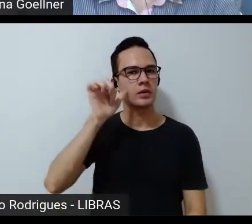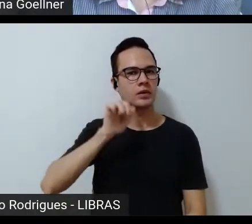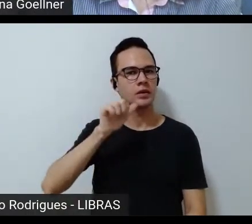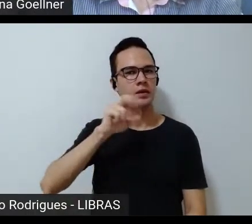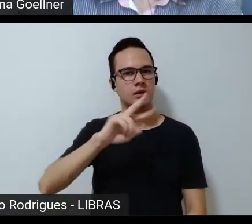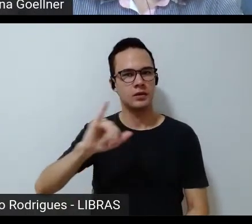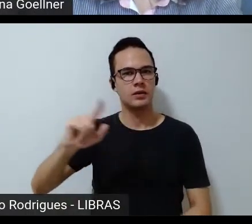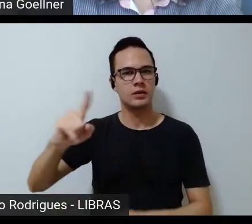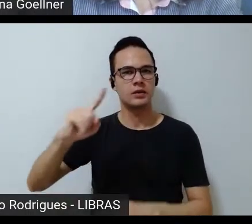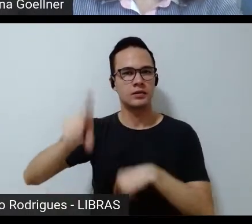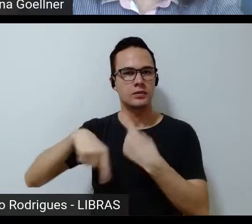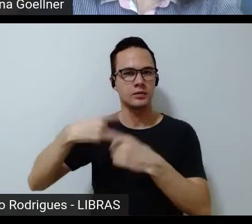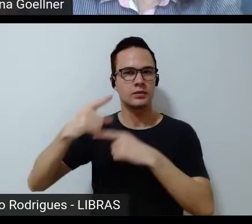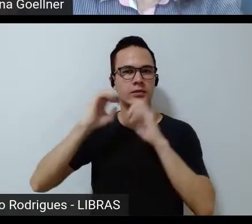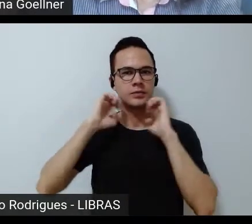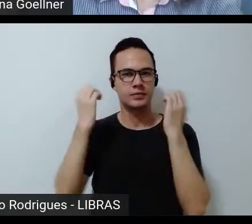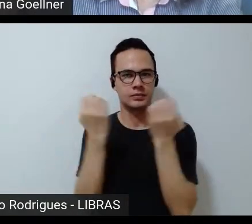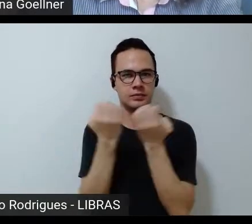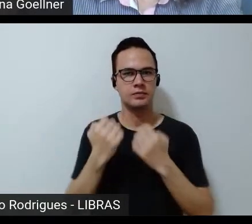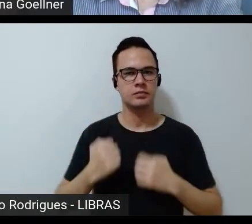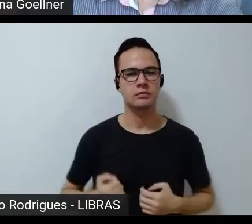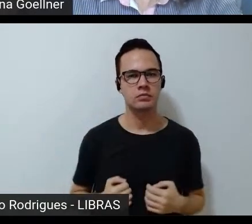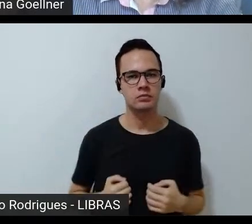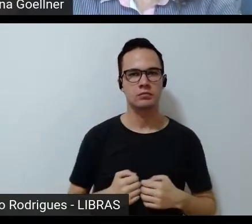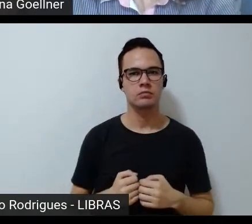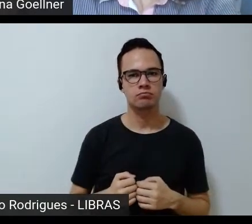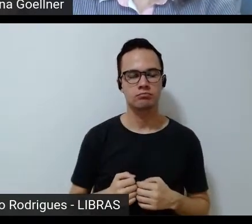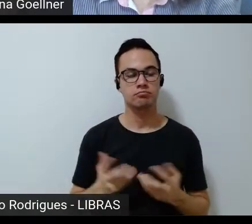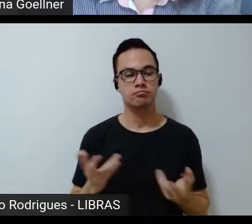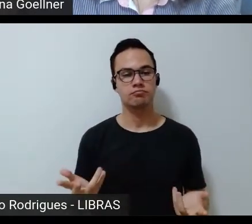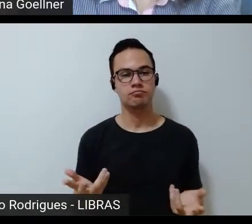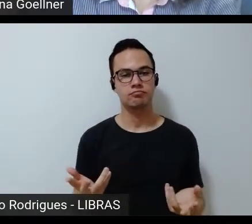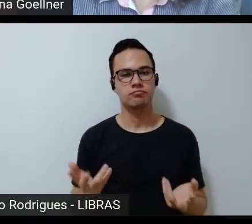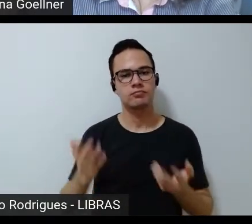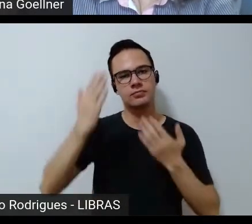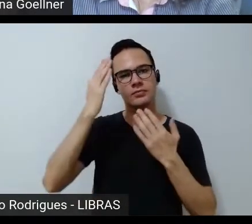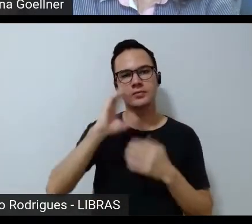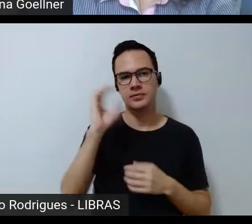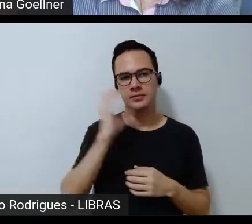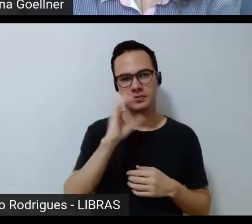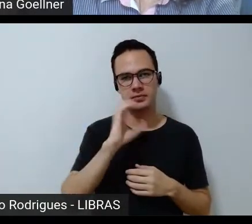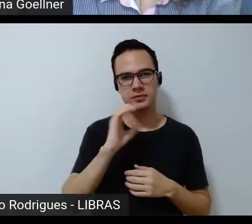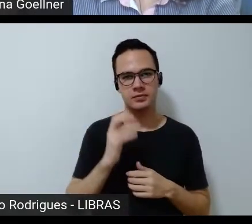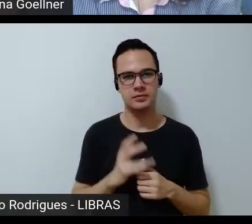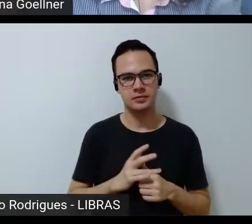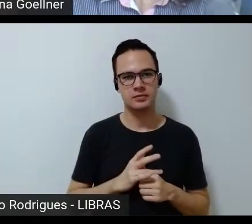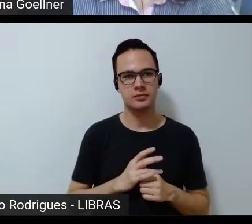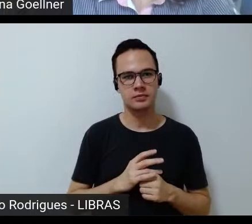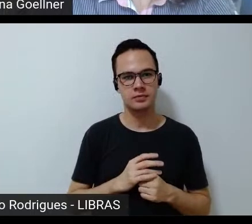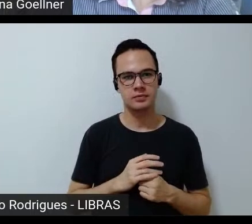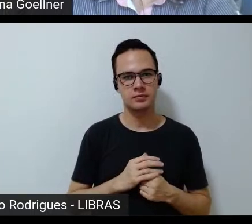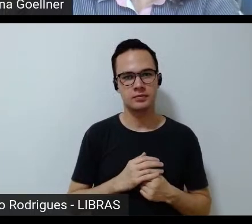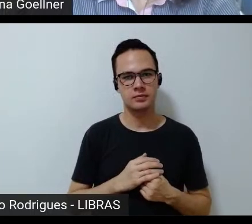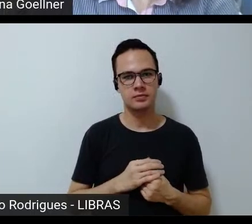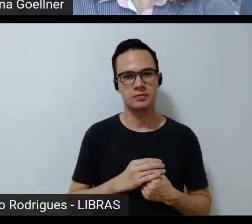no próximo encontro então muito rapidamente a devolução se dá nesses